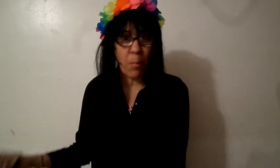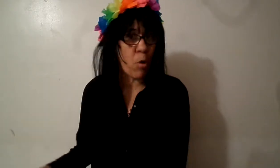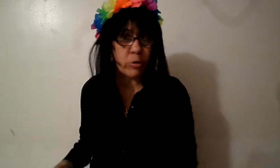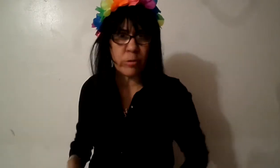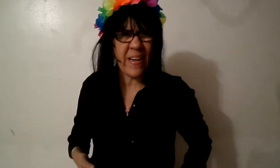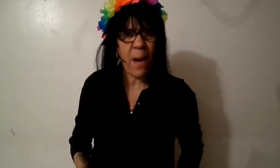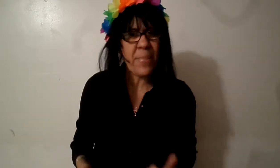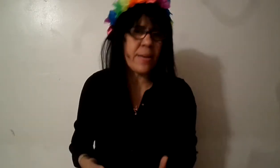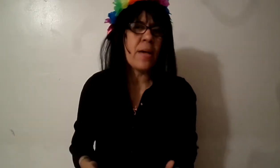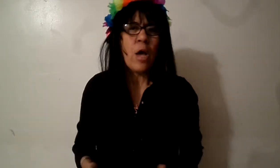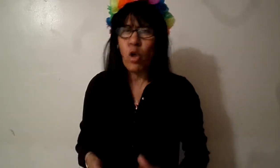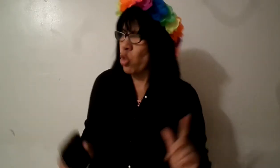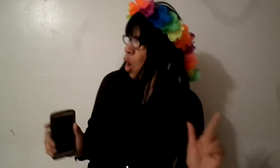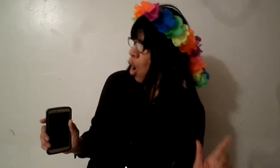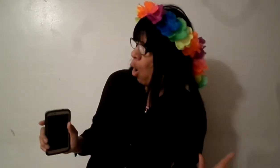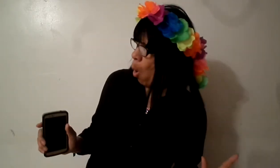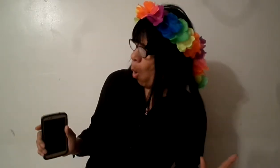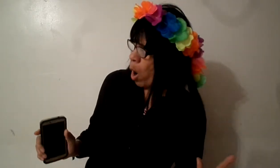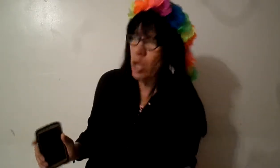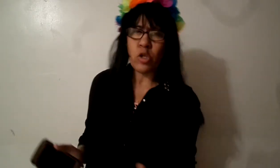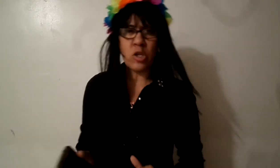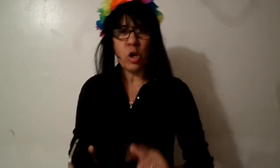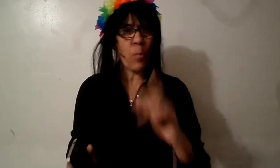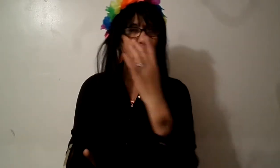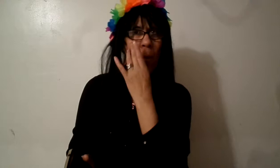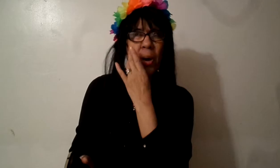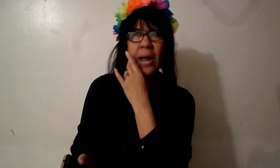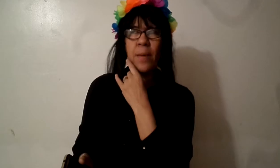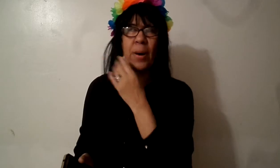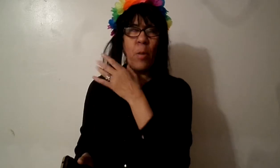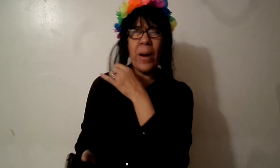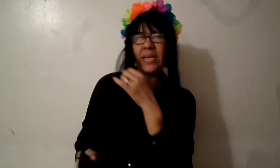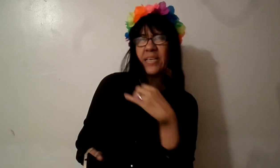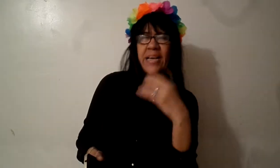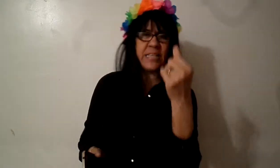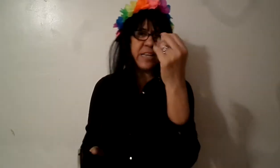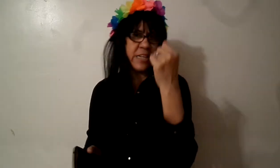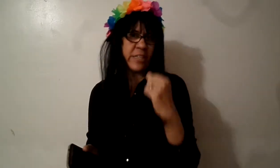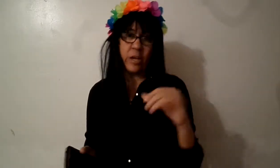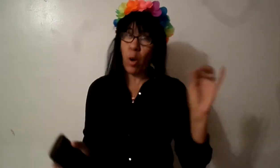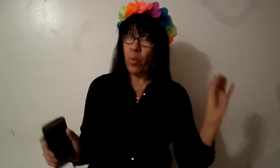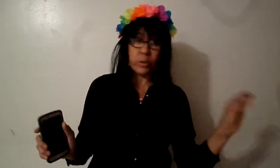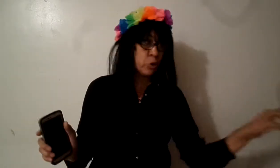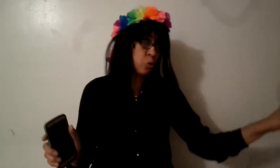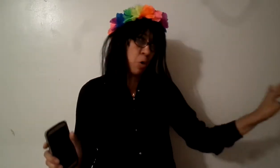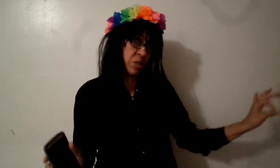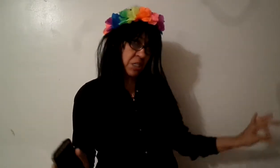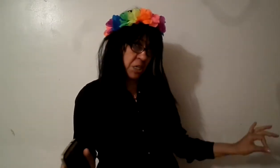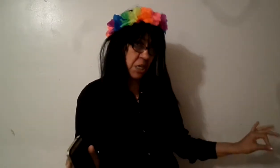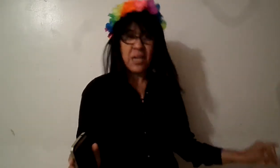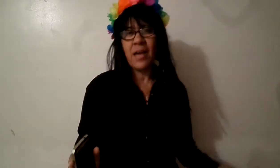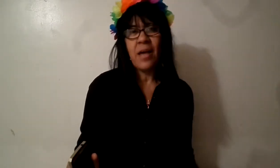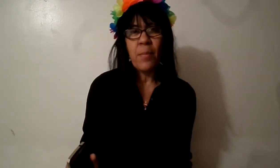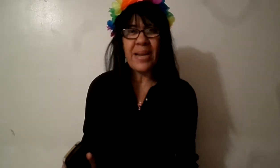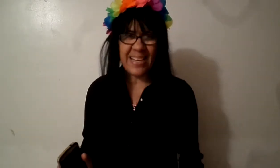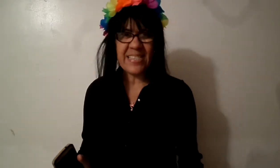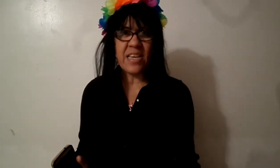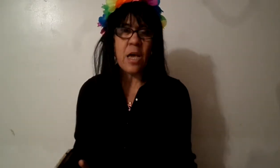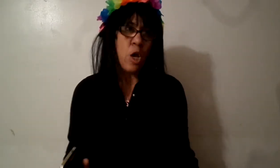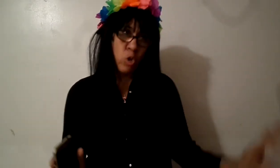muertos de hambre no nosotros nos vamos por ahí para los países que tienen el dinero New York City ¿verdad que sí? nos